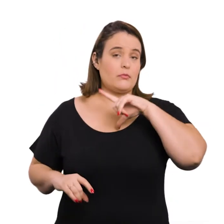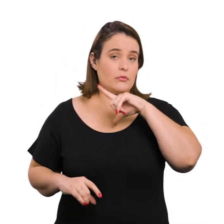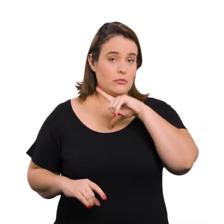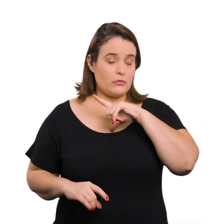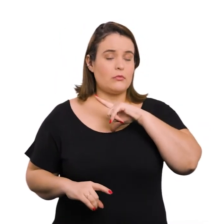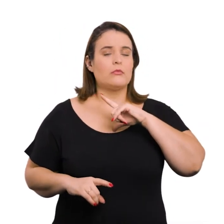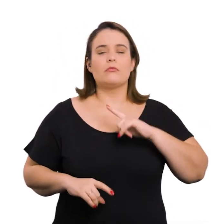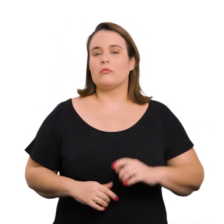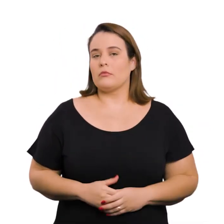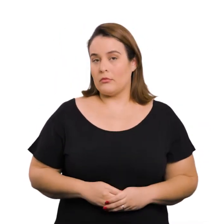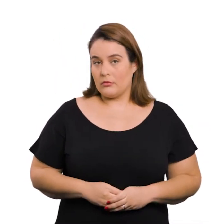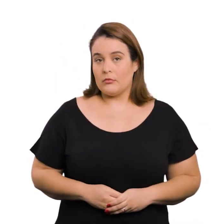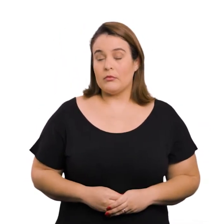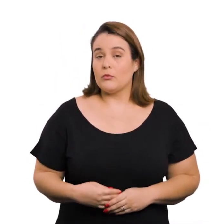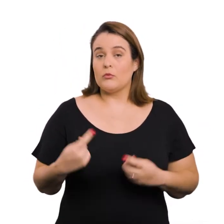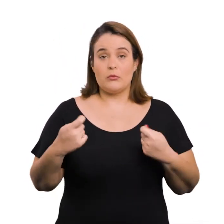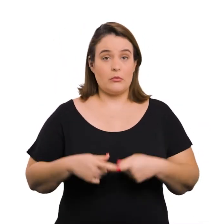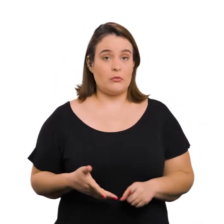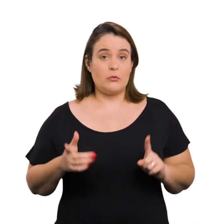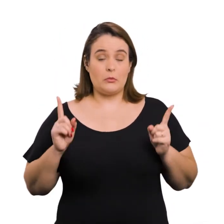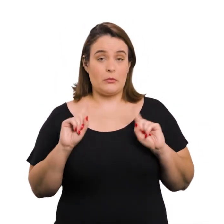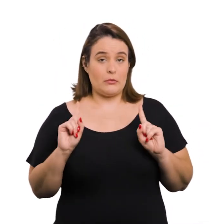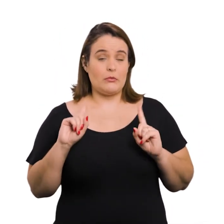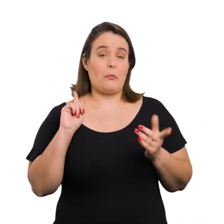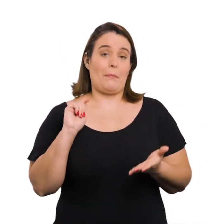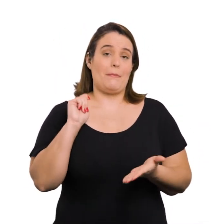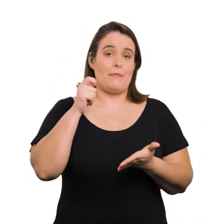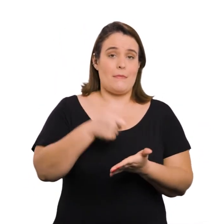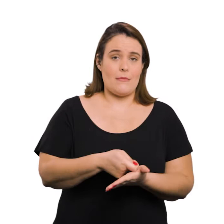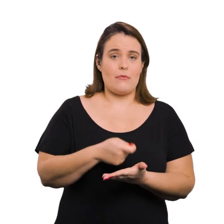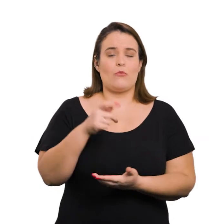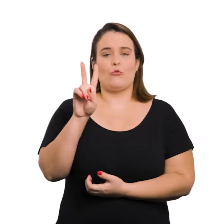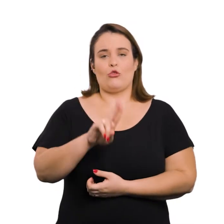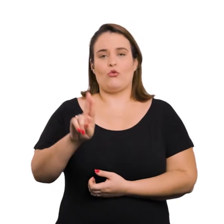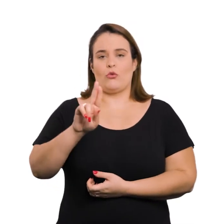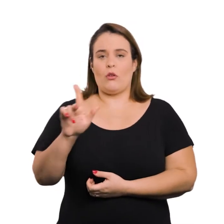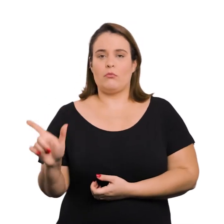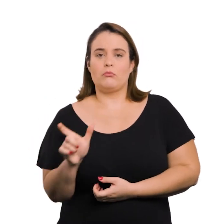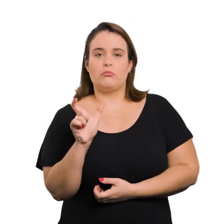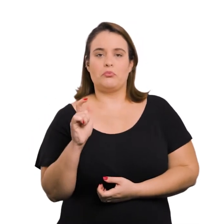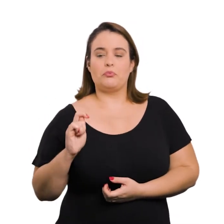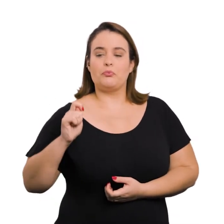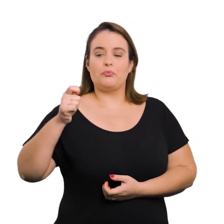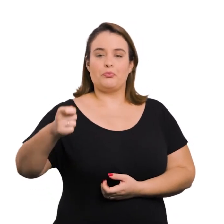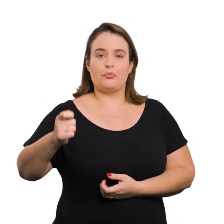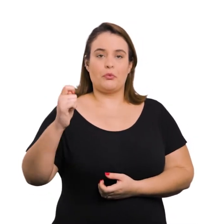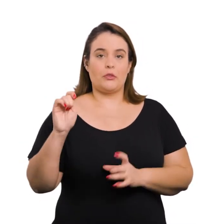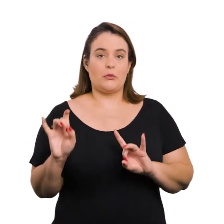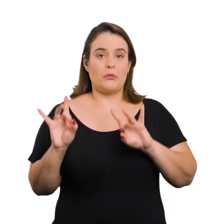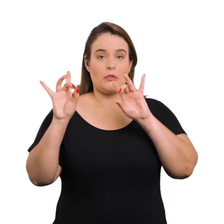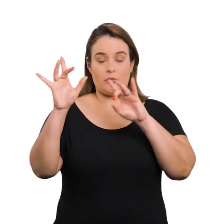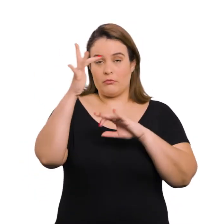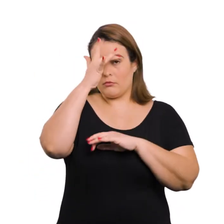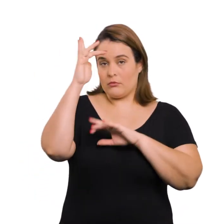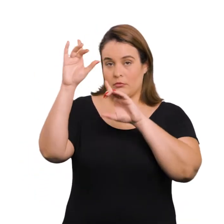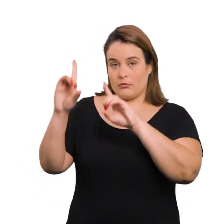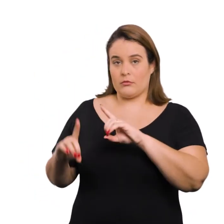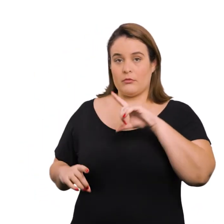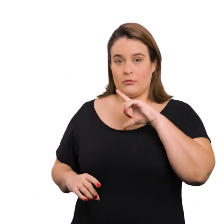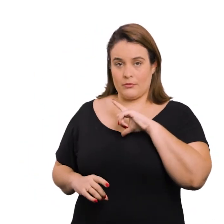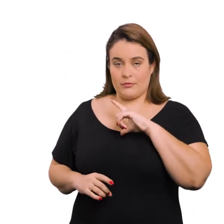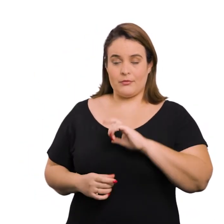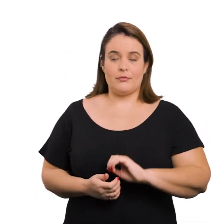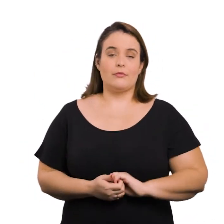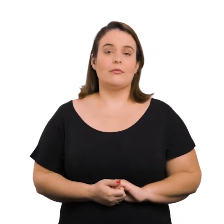pessoas com deficiência, abre aspas, ficam dispensadas do pagamento da tarifa ao fazerem uso do bilhete único